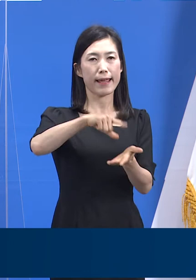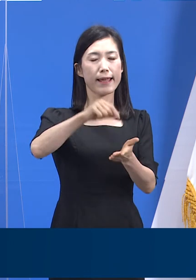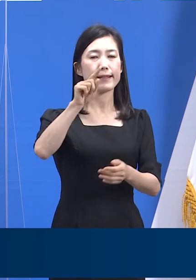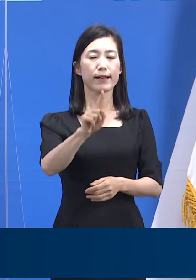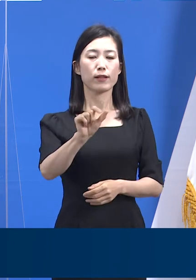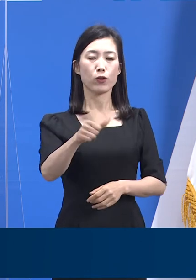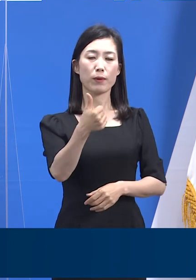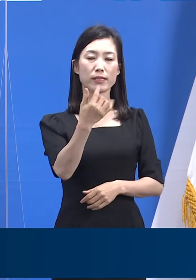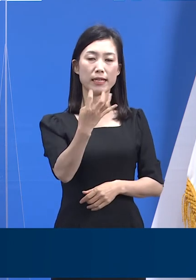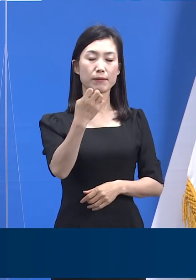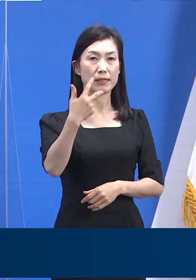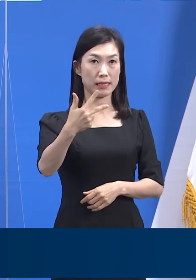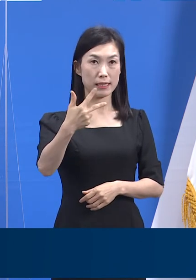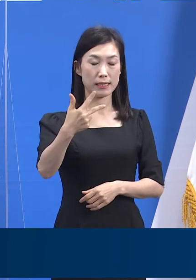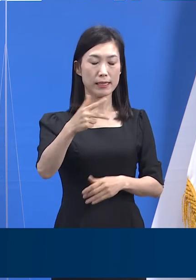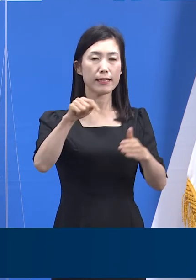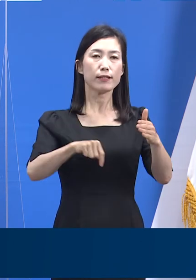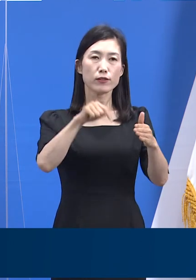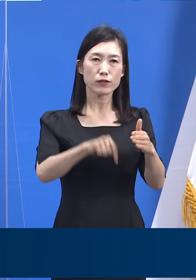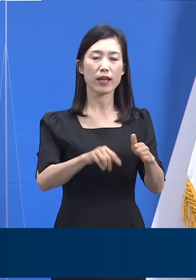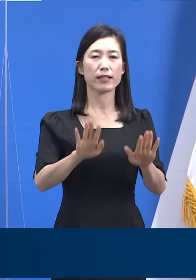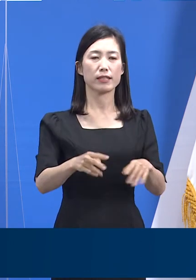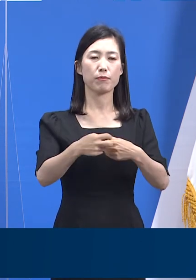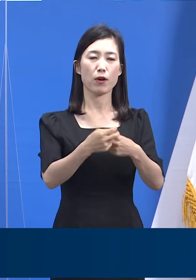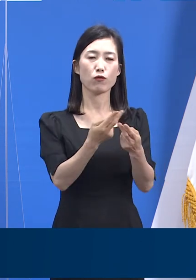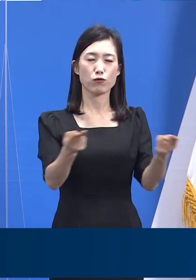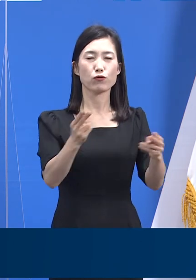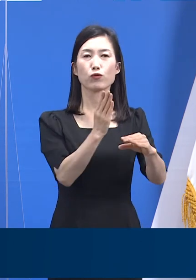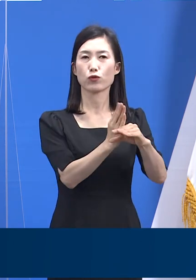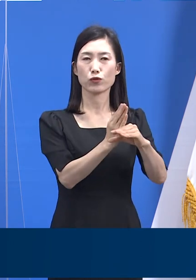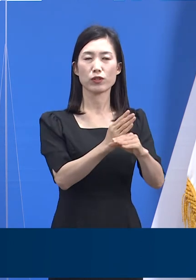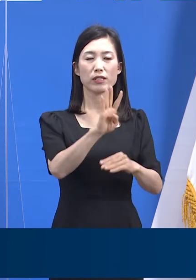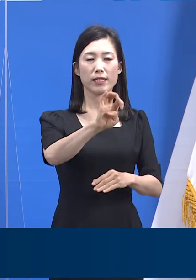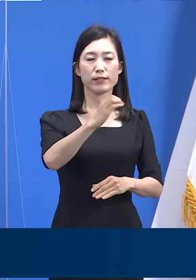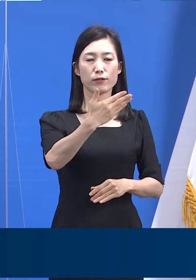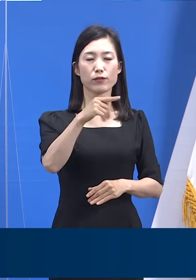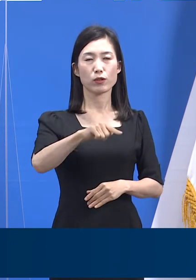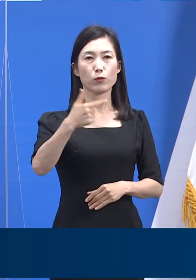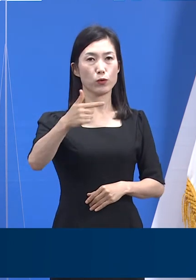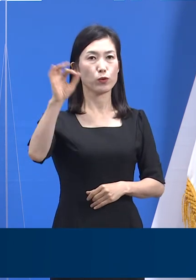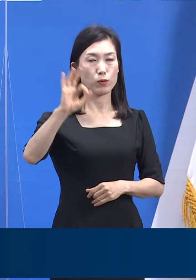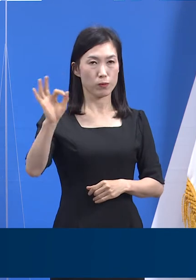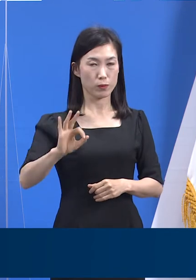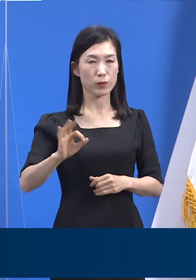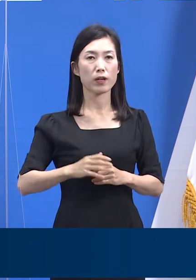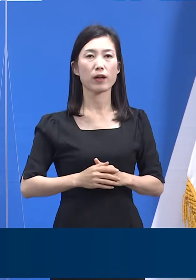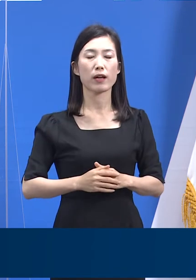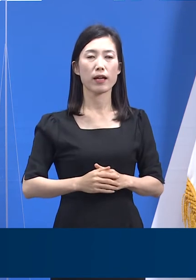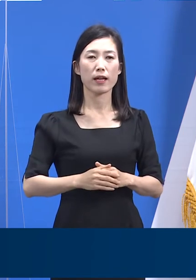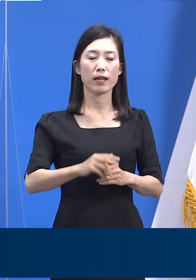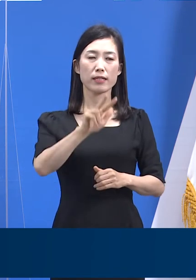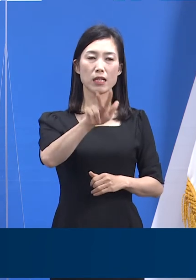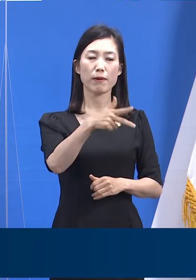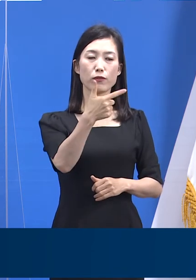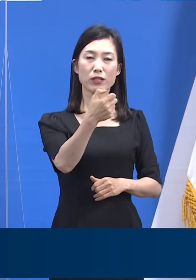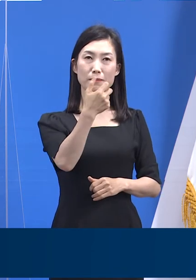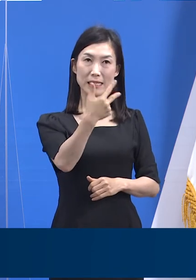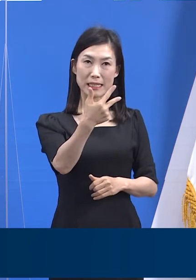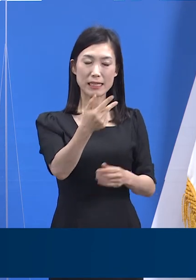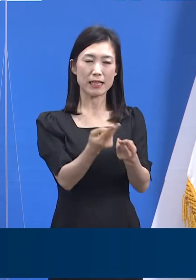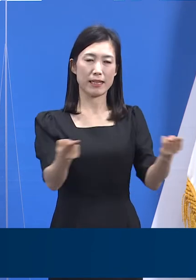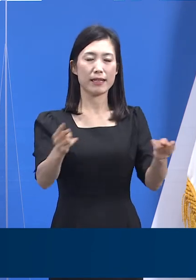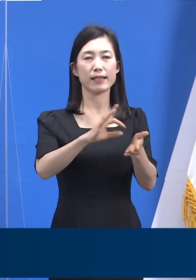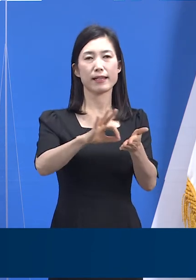,547개입니다. 현재 병상 가동률은 49.6%로 767개 병상을